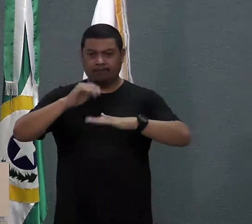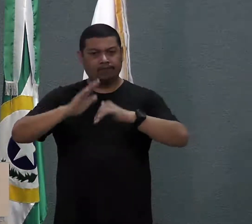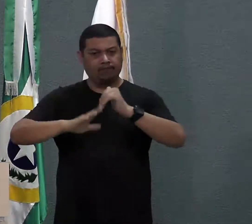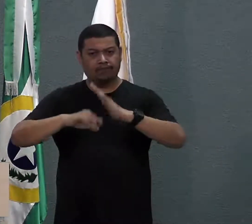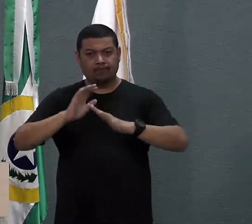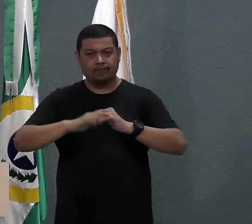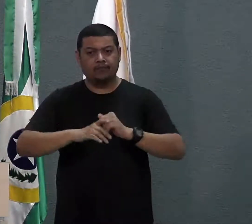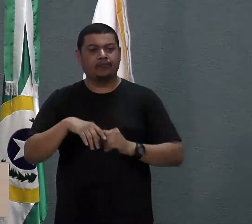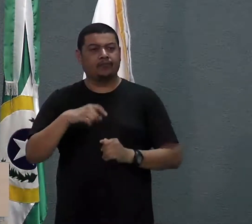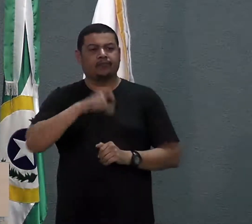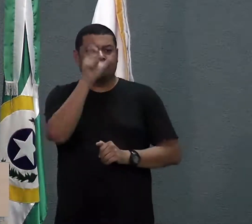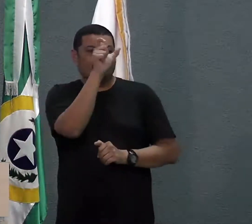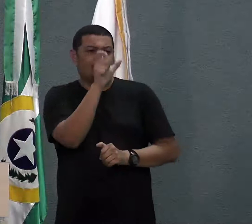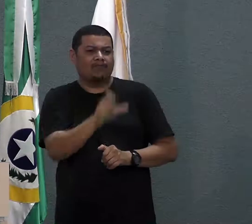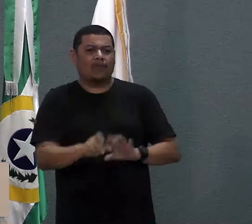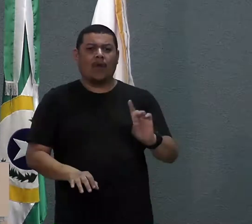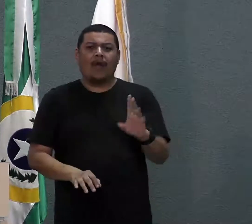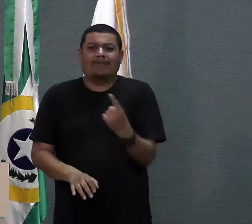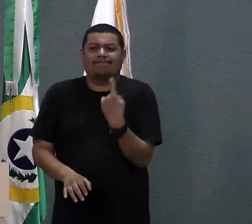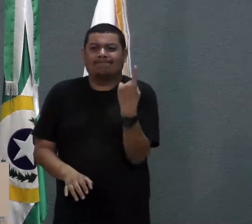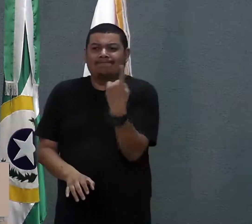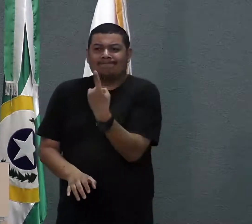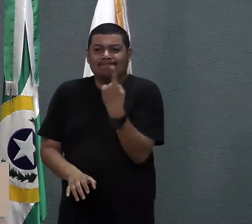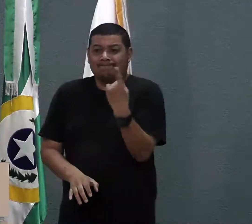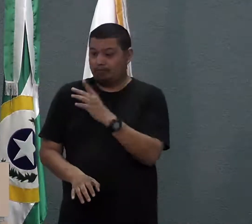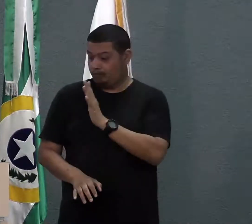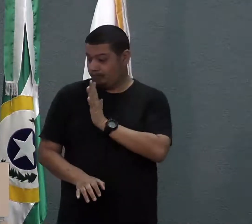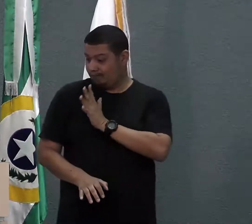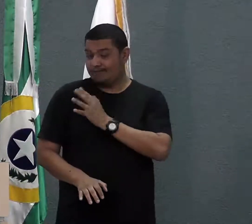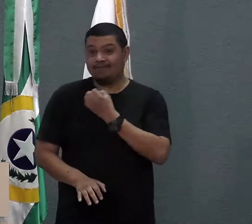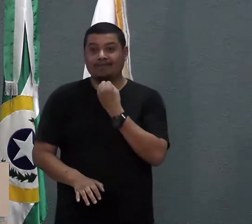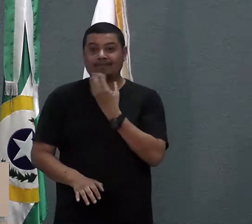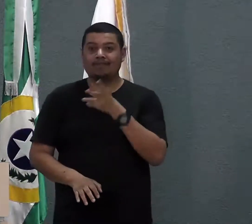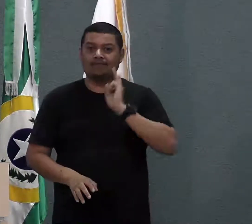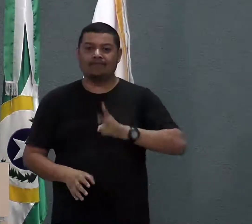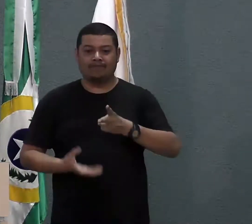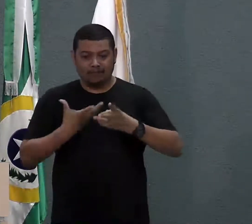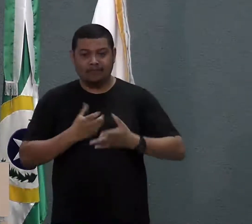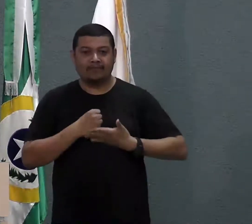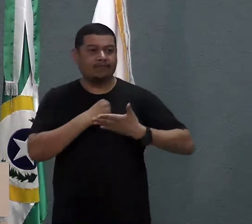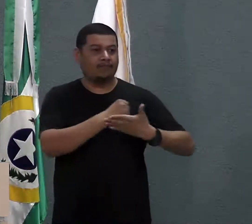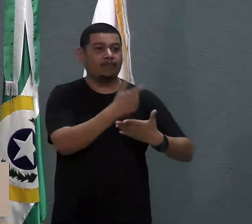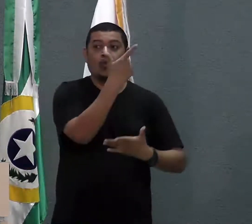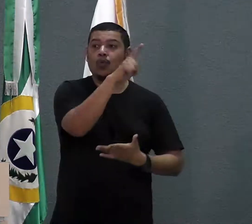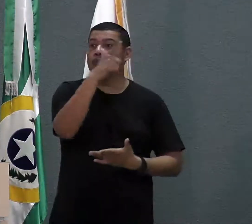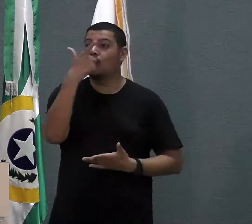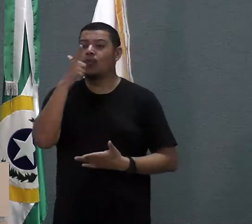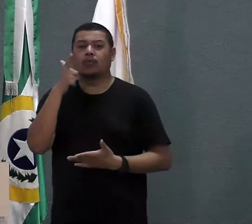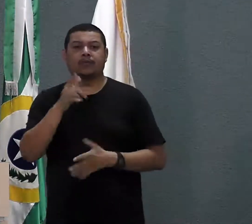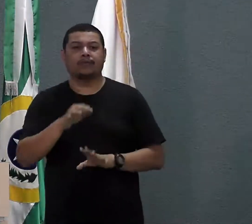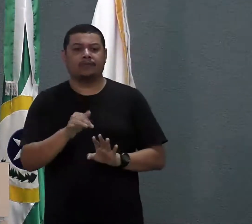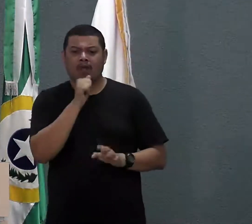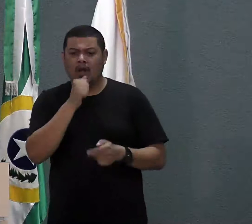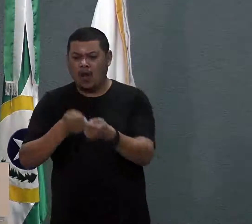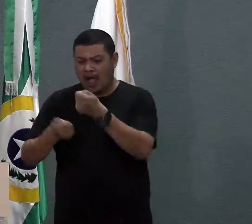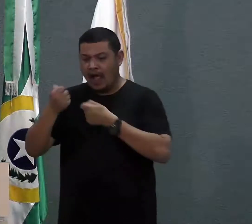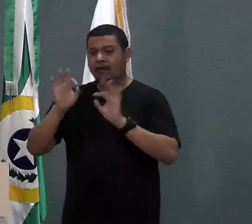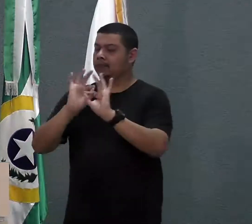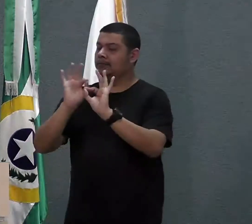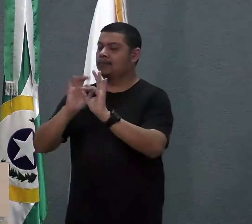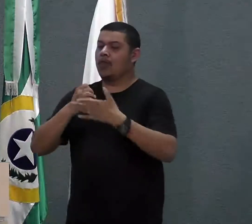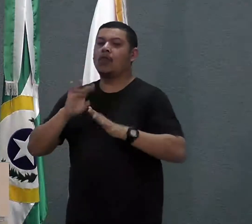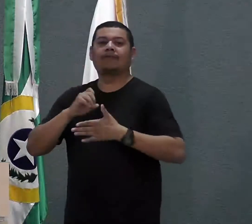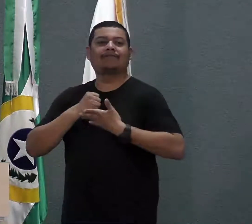Ser humano único e de bom coração, sempre querendo ajudar o próximo, sem esperar algo em troca,